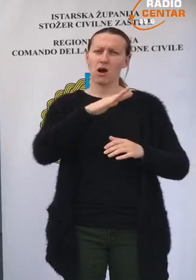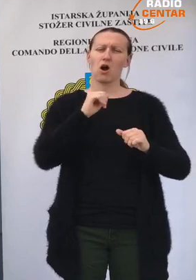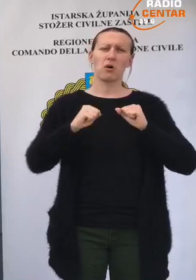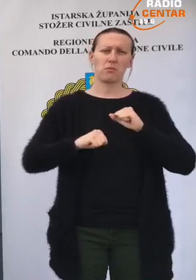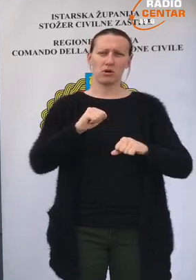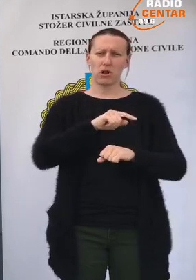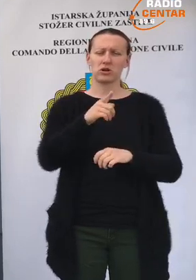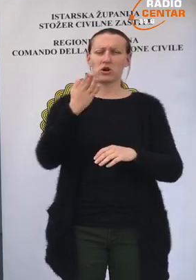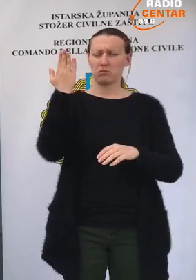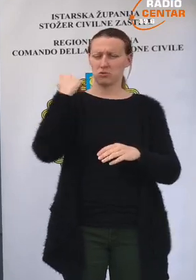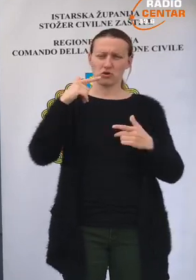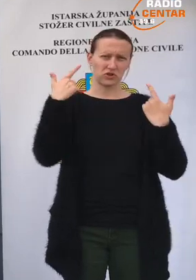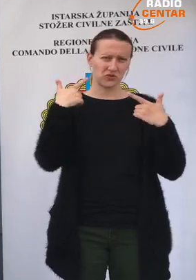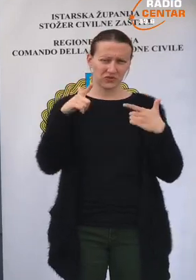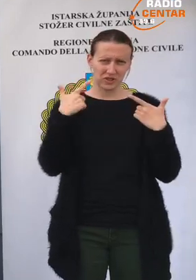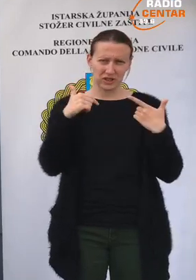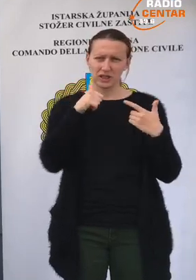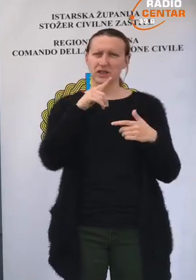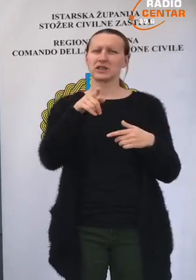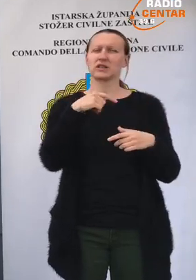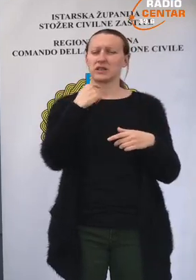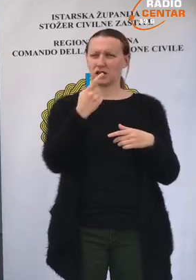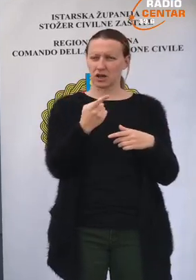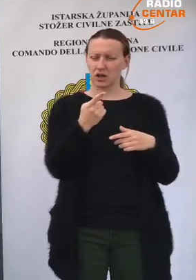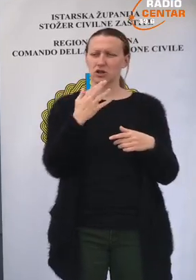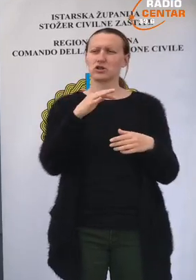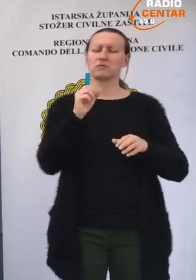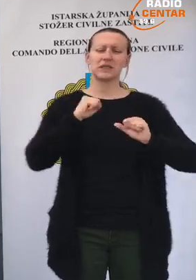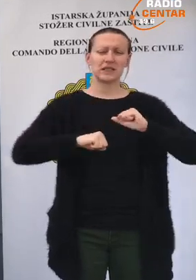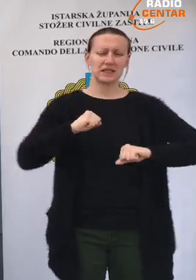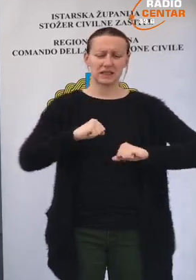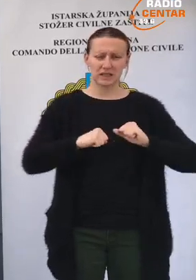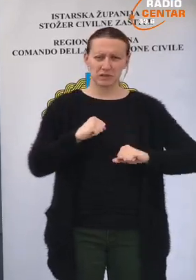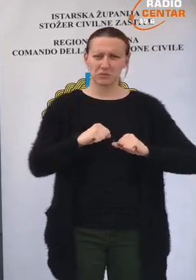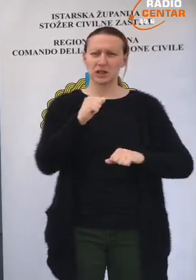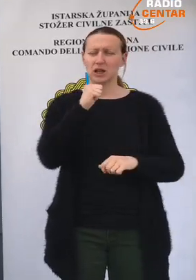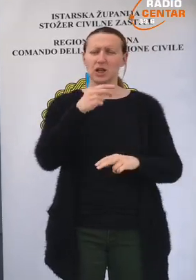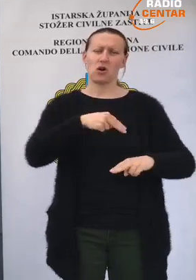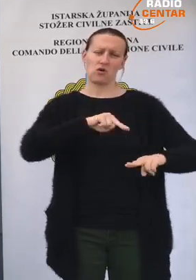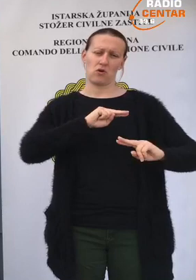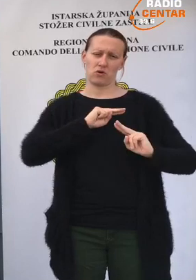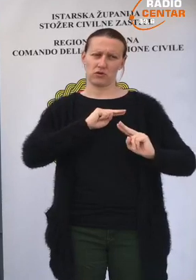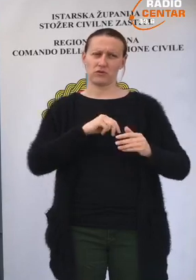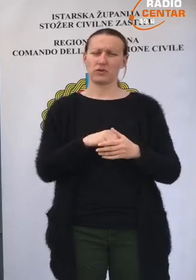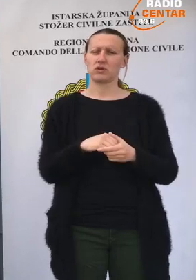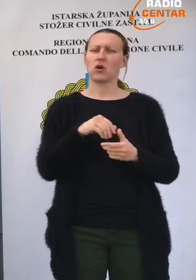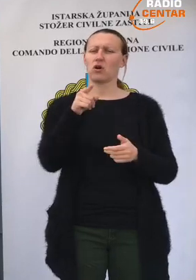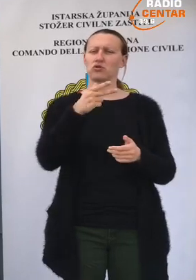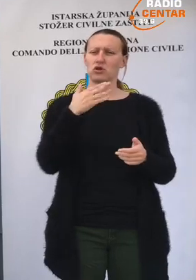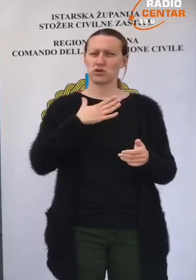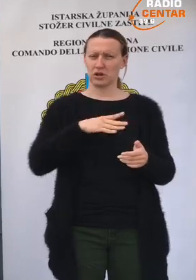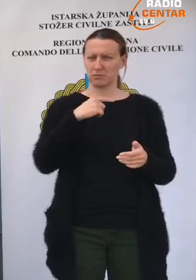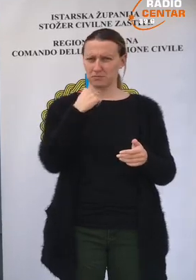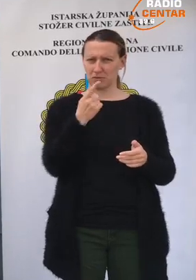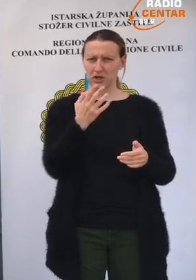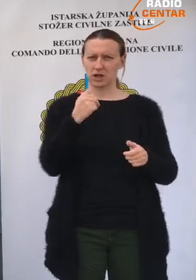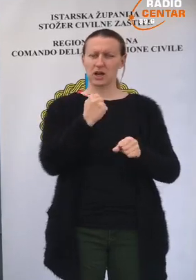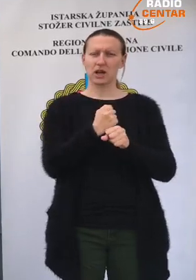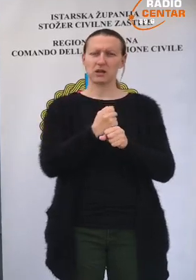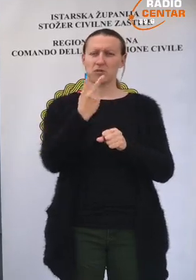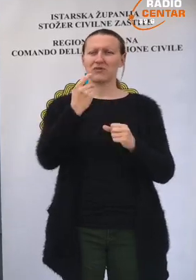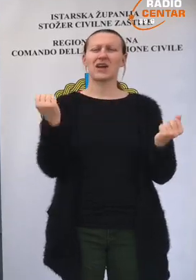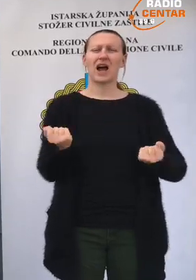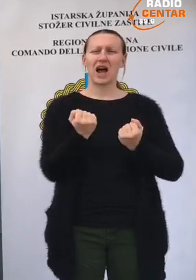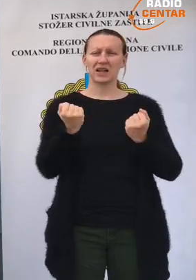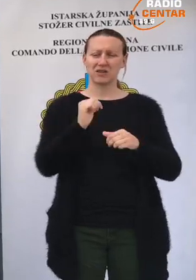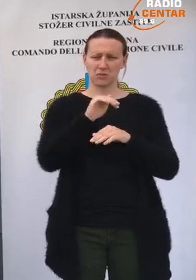kao što se ponašali protekli vikend i stičem vrlo disciplinirano i odgovorno. Ono što želim naglasi je da radimo